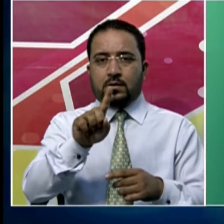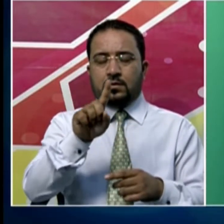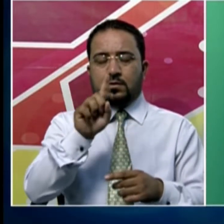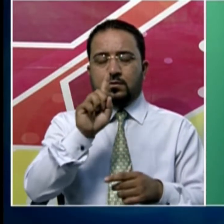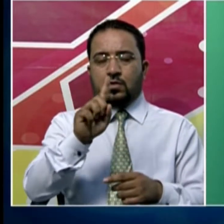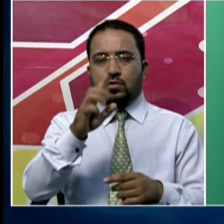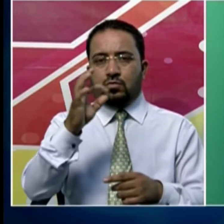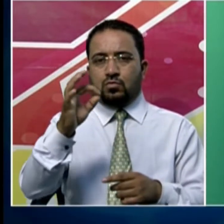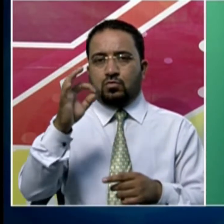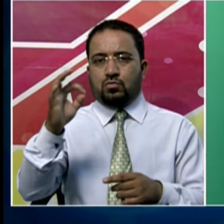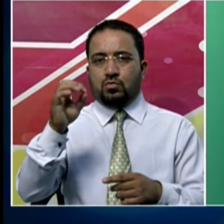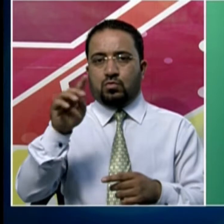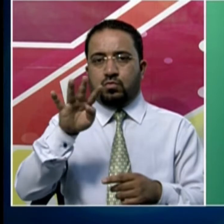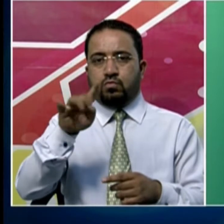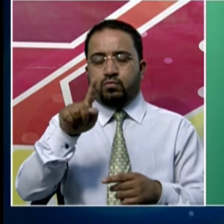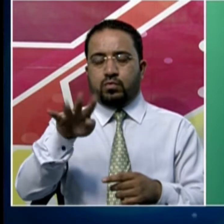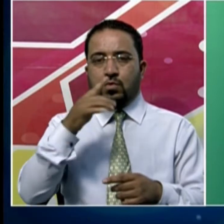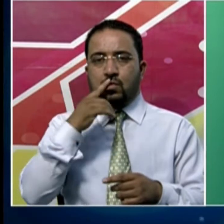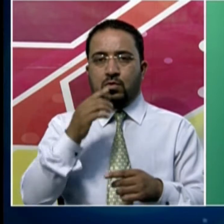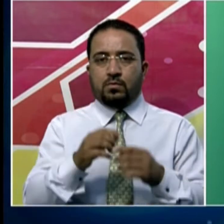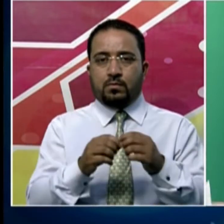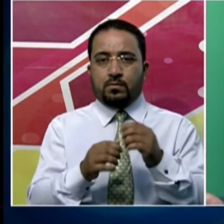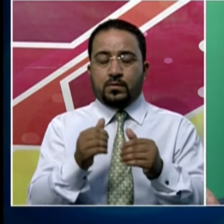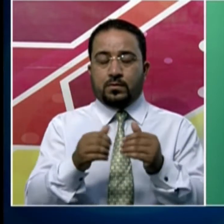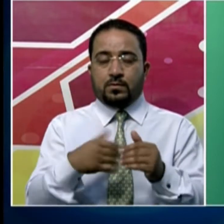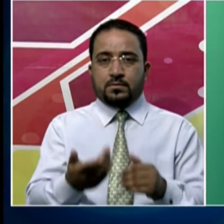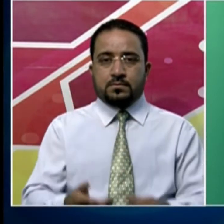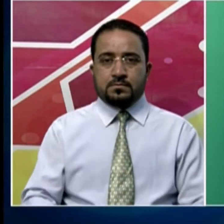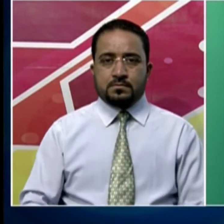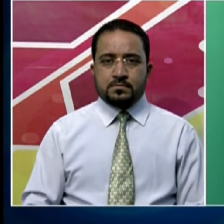نمونوں کی جانچ کی جا سکے گی